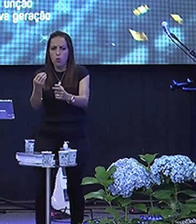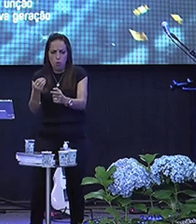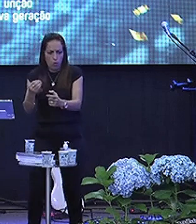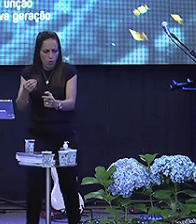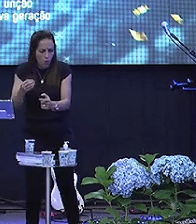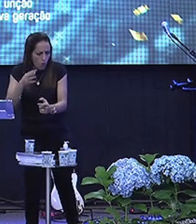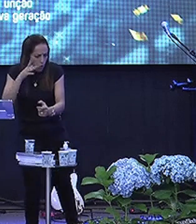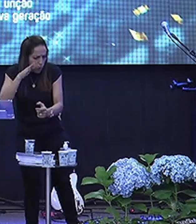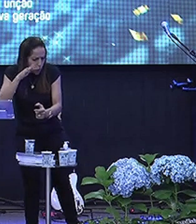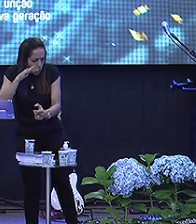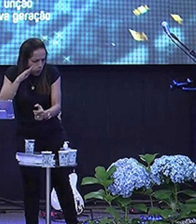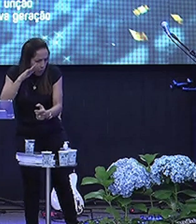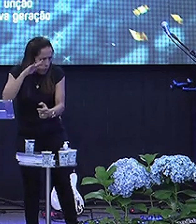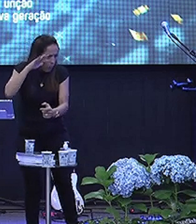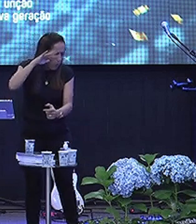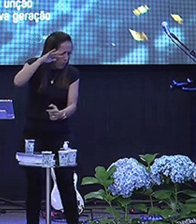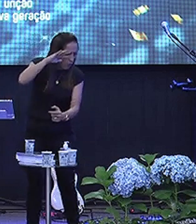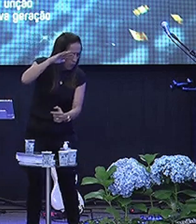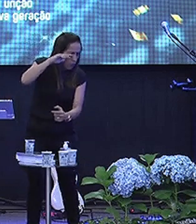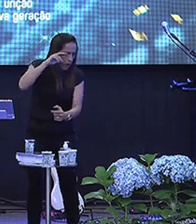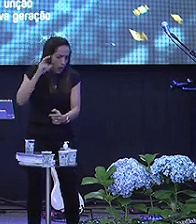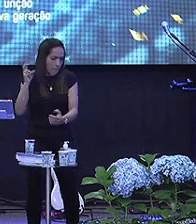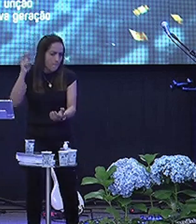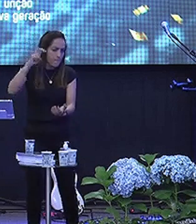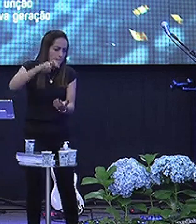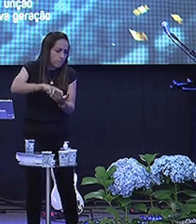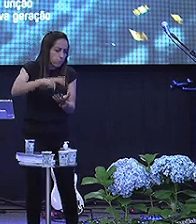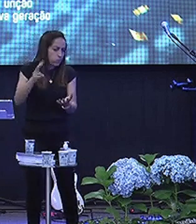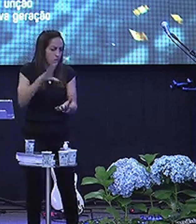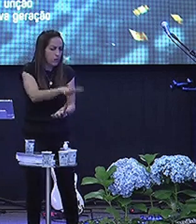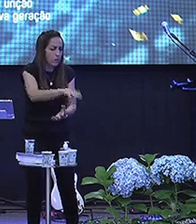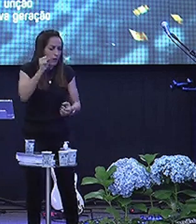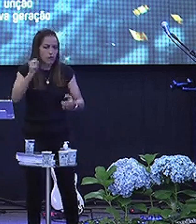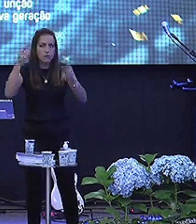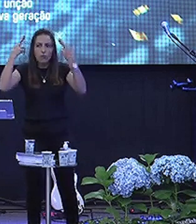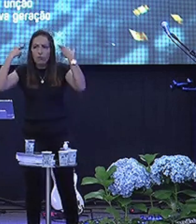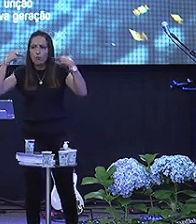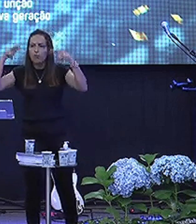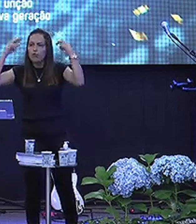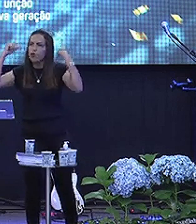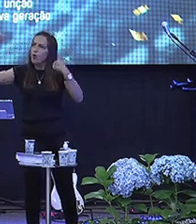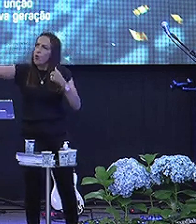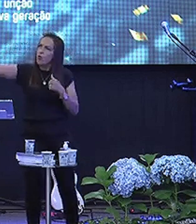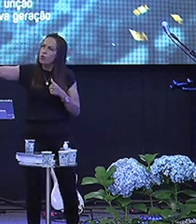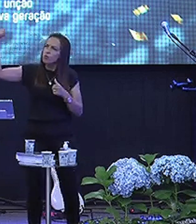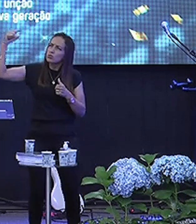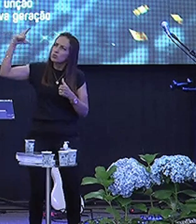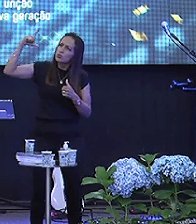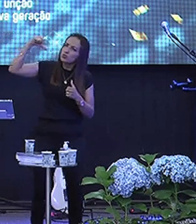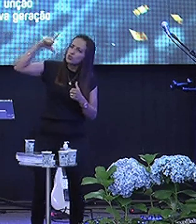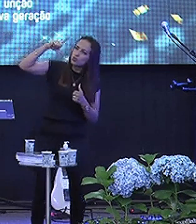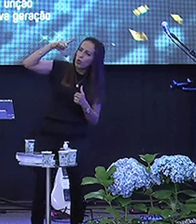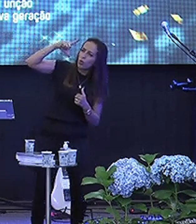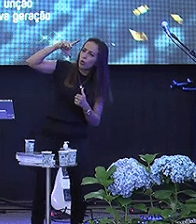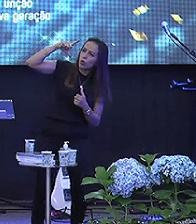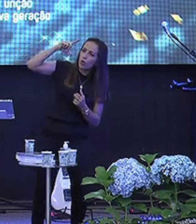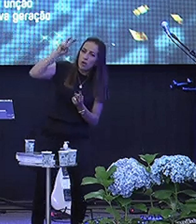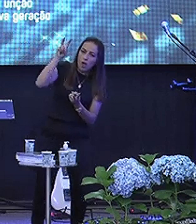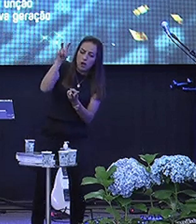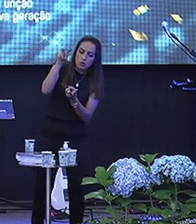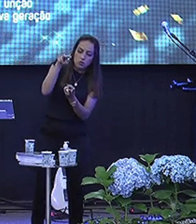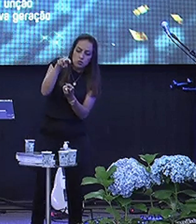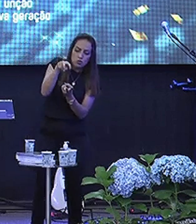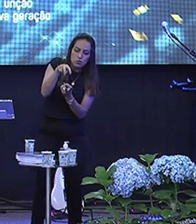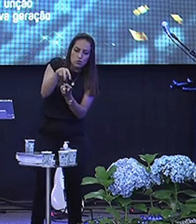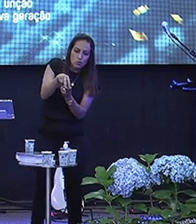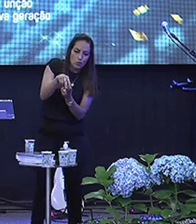Espreitando Por cima Para pular Em cima Da ovelha O sol O bate No lobo E a sombra Do lobo Faz